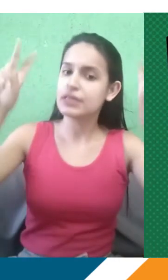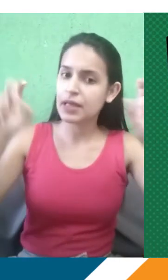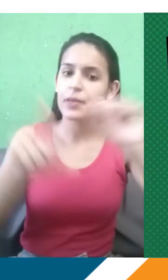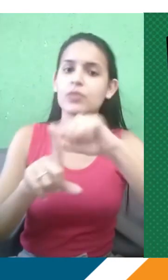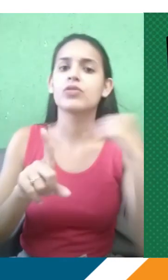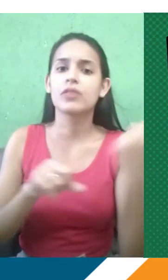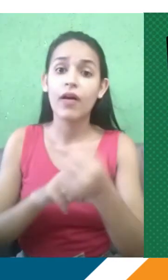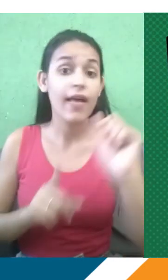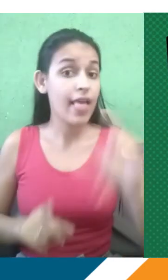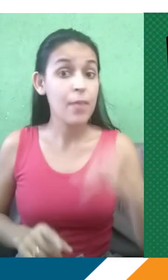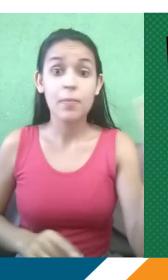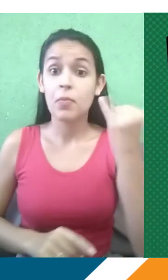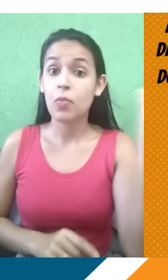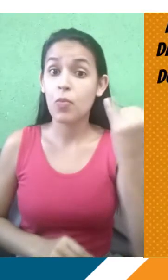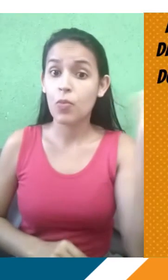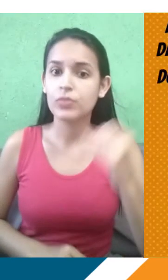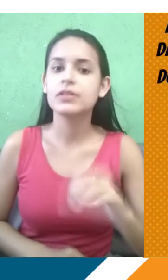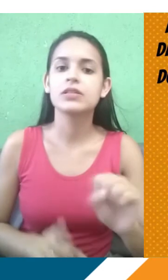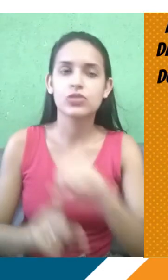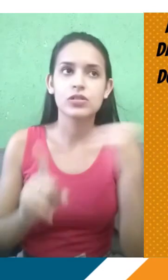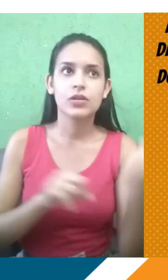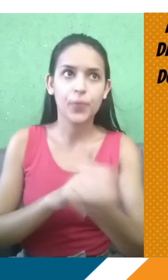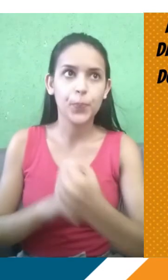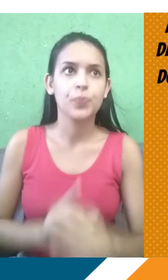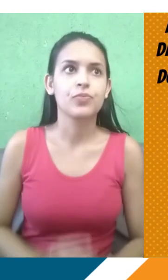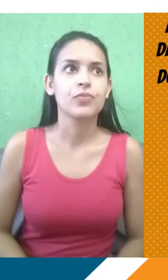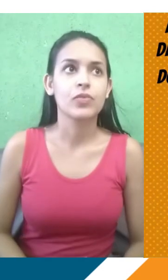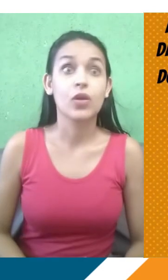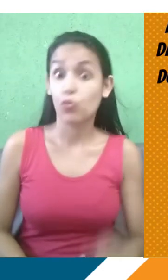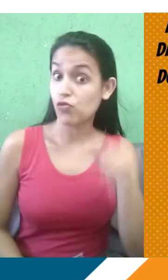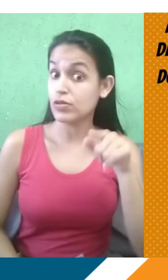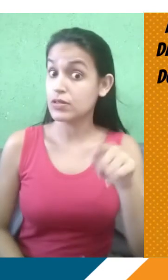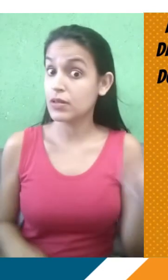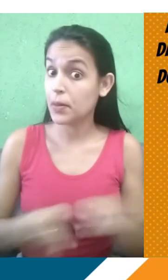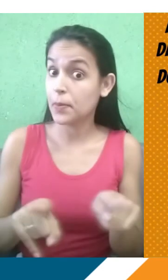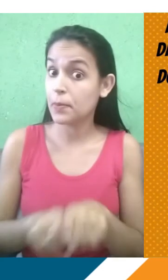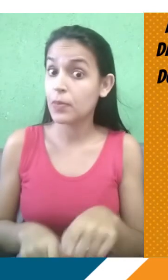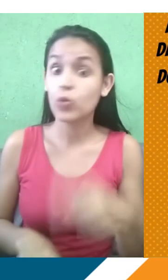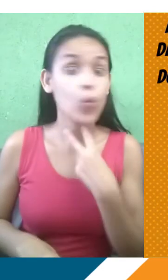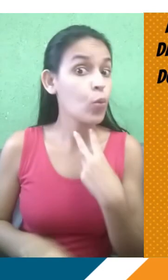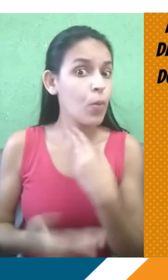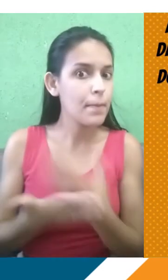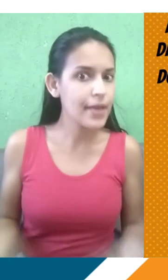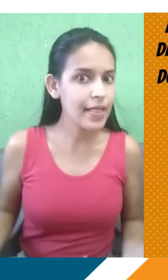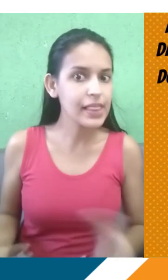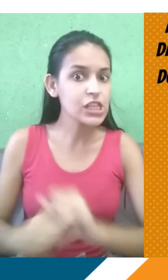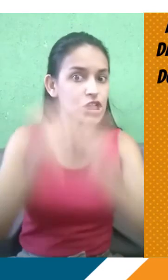importância social. Bom, o mais importante que vocês não podem perder de jeito nenhum, né? São as datas das provas, gente.